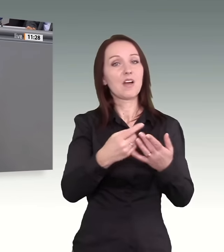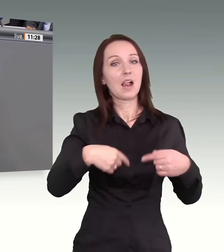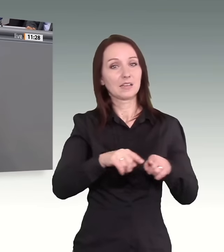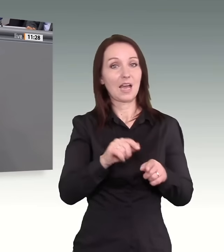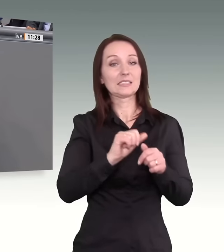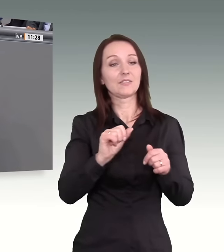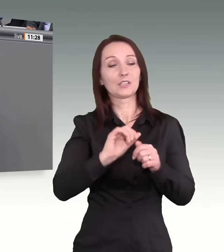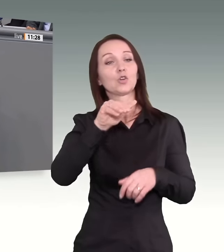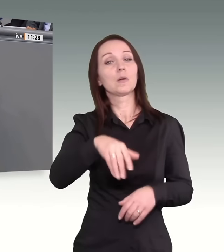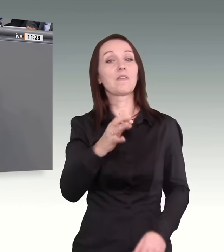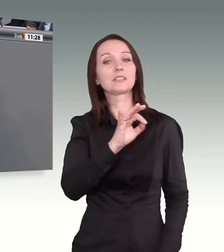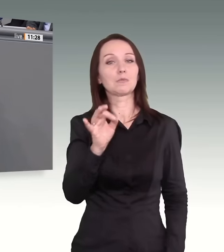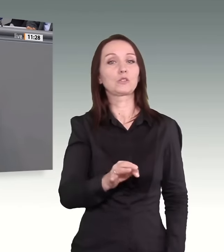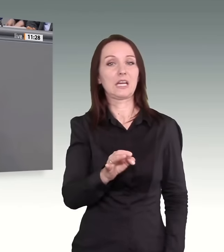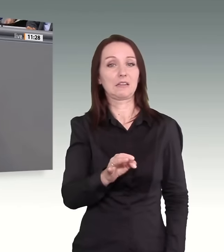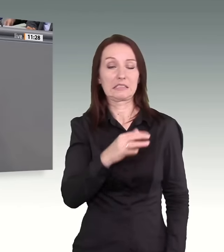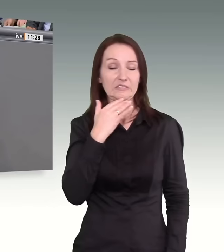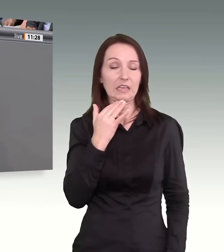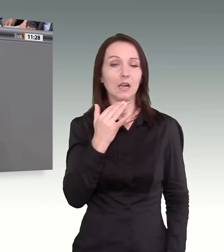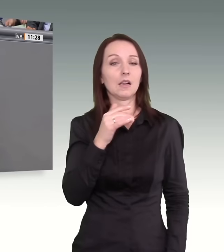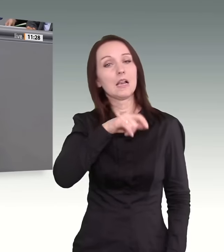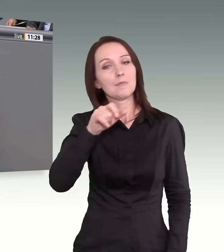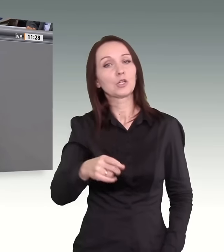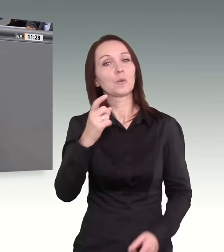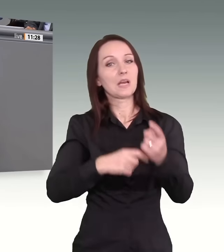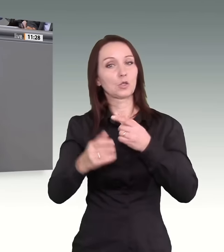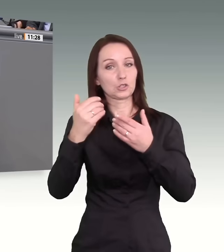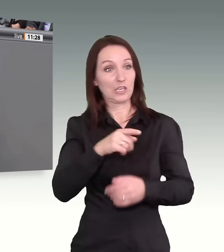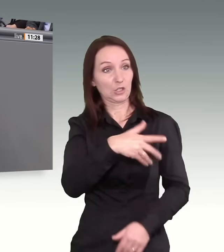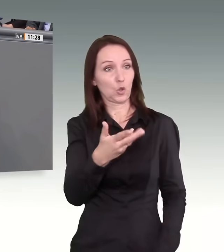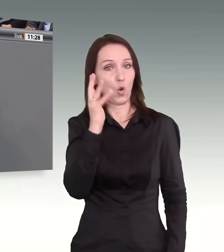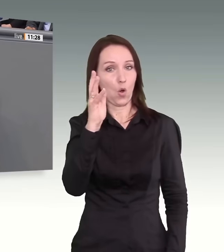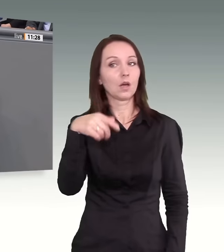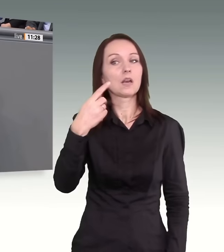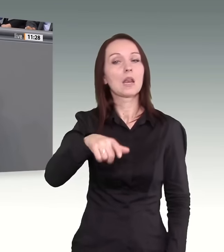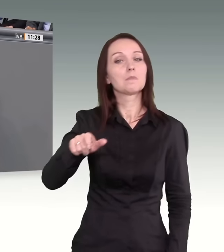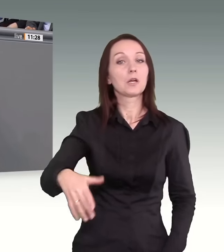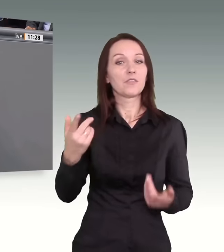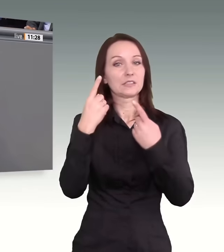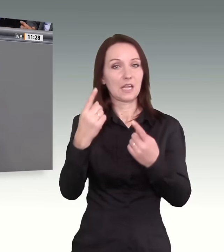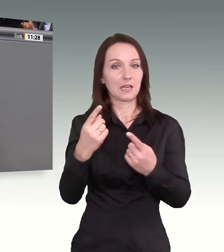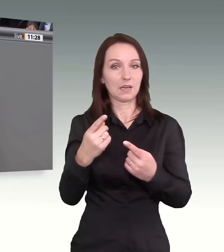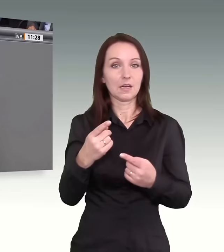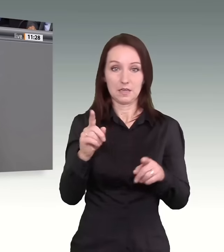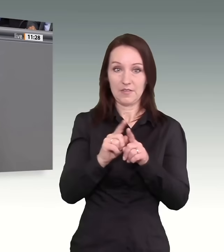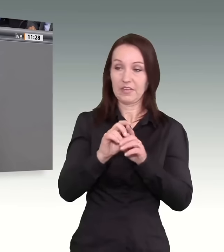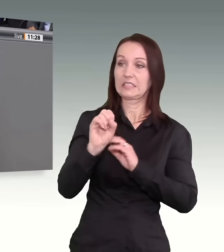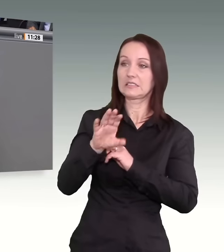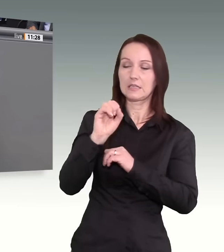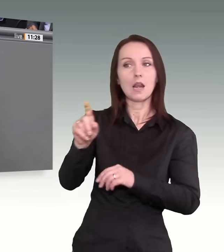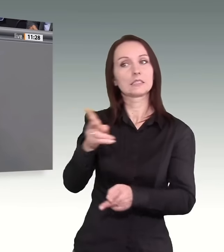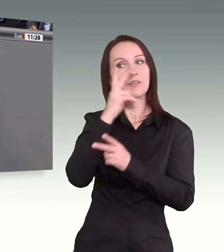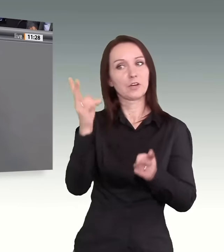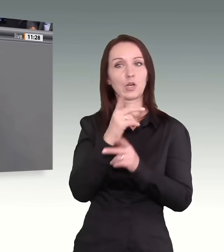Migrationshintergeschichte so reden, was das für die Menschen bedeutet. Das ist nicht das Signal, ihr seid selbstverständlich Teil dieser Gesellschaft